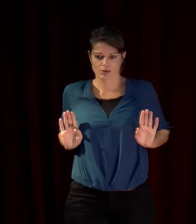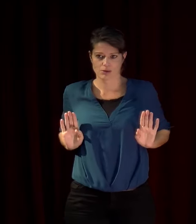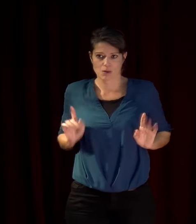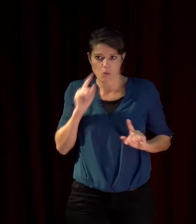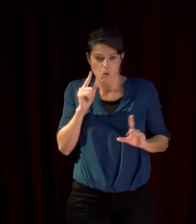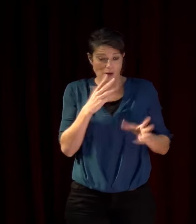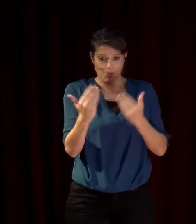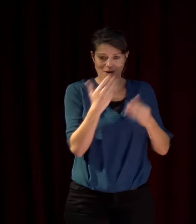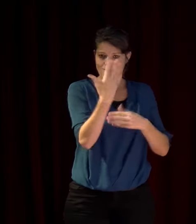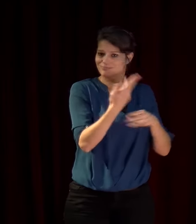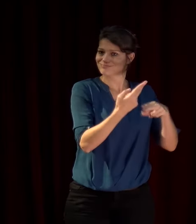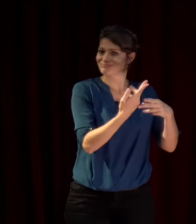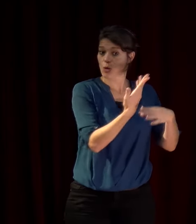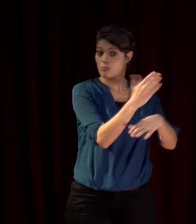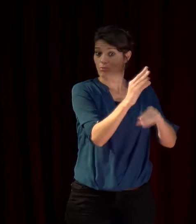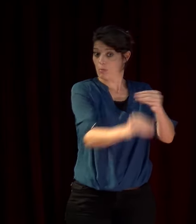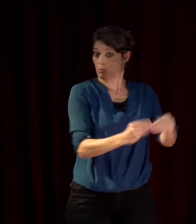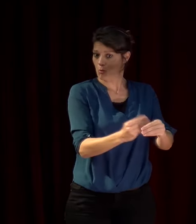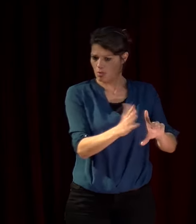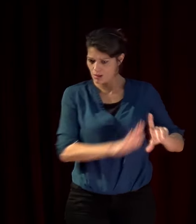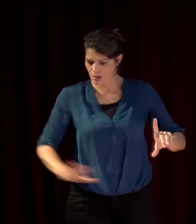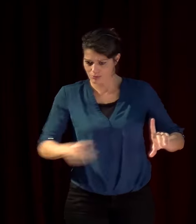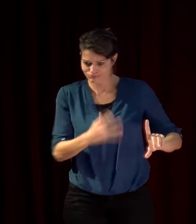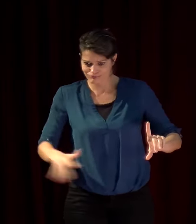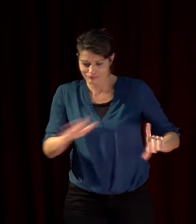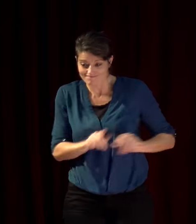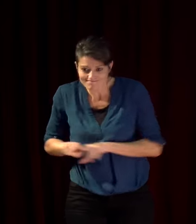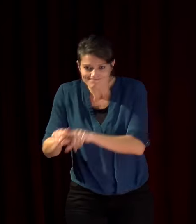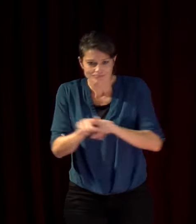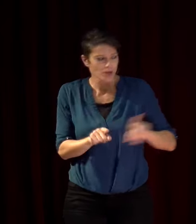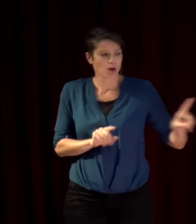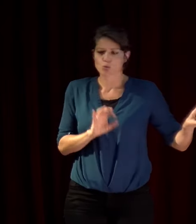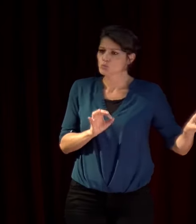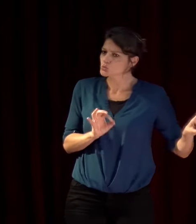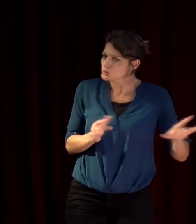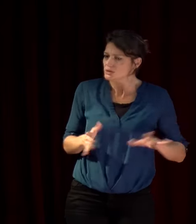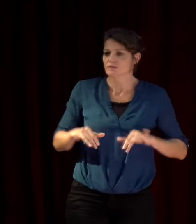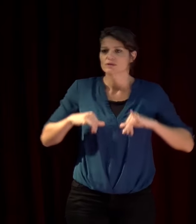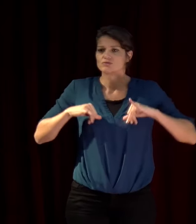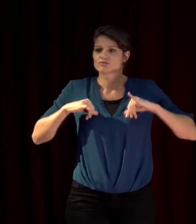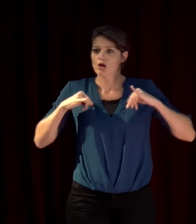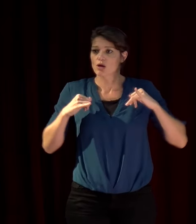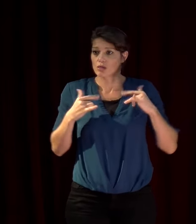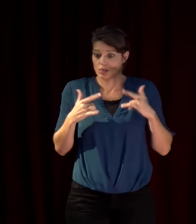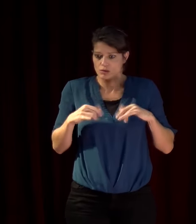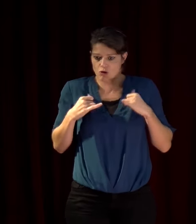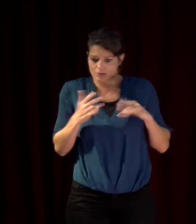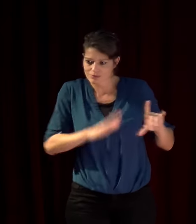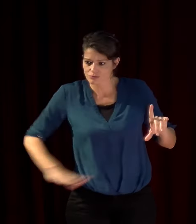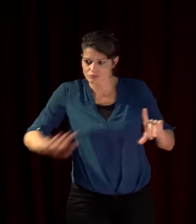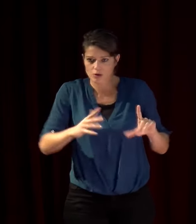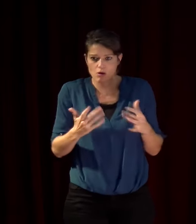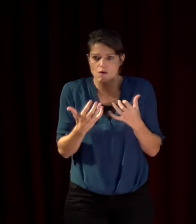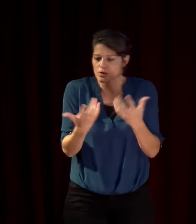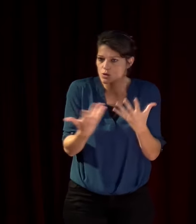ensuite oui oui mais j'ai quand même dit que surtout les jeunes aspirent exactement aux mêmes choses ont des